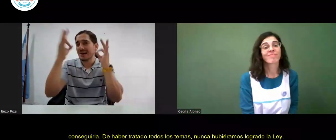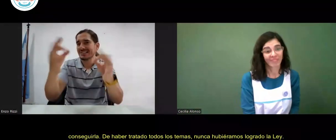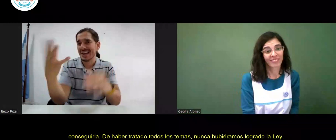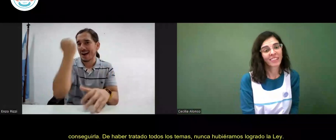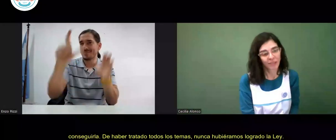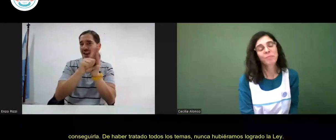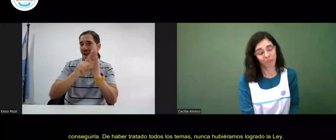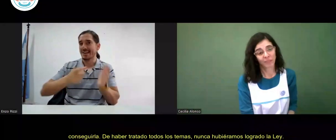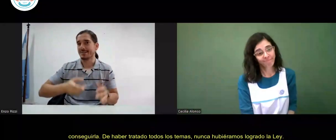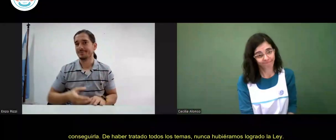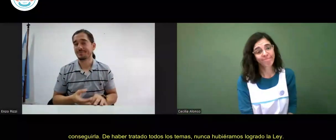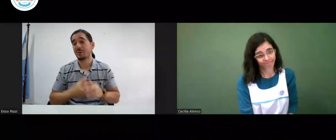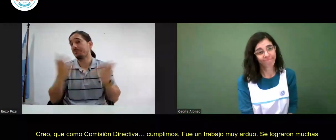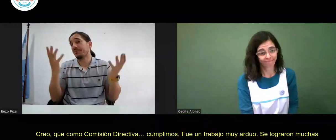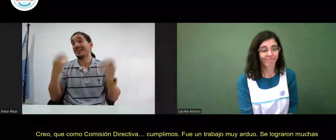hubiéramos logrado la ley.